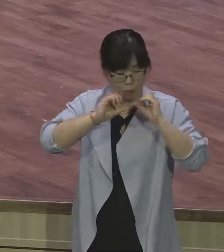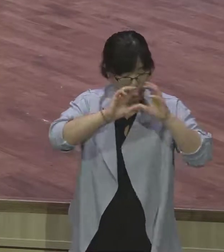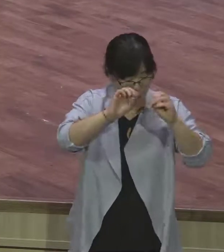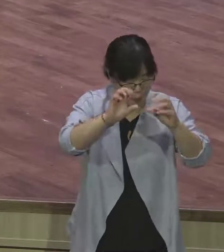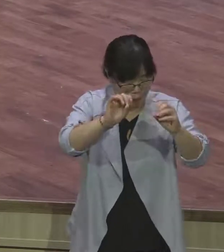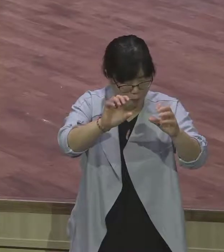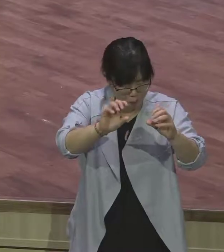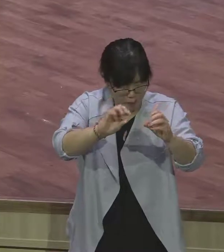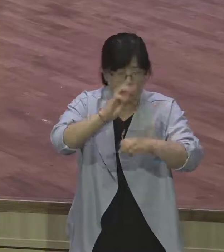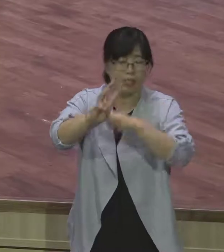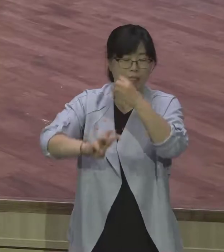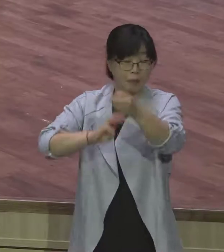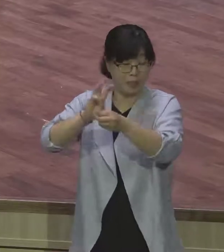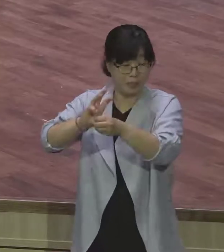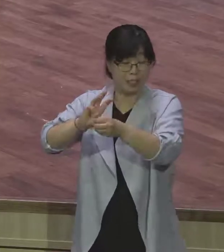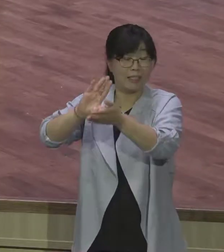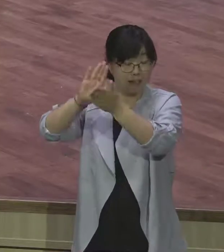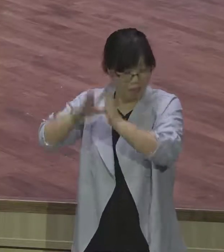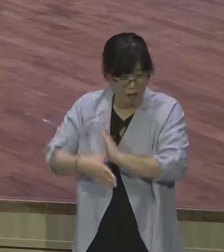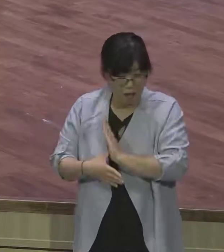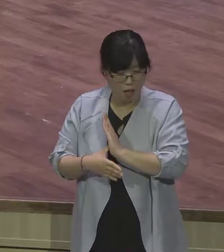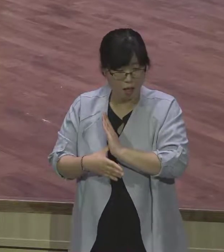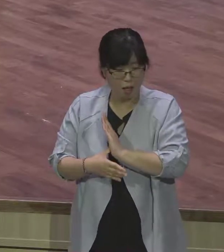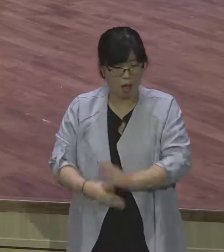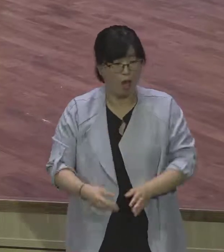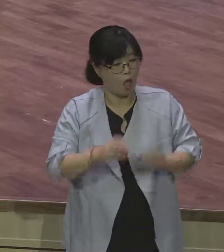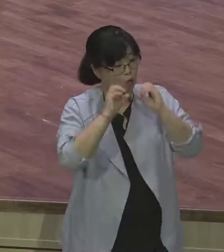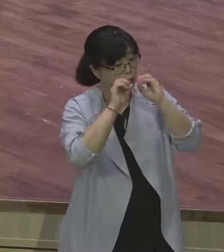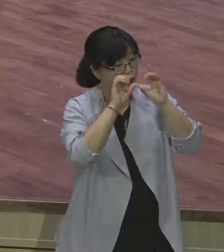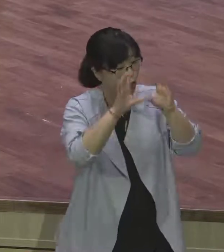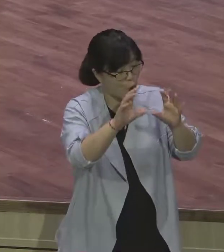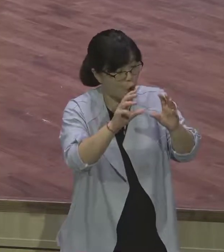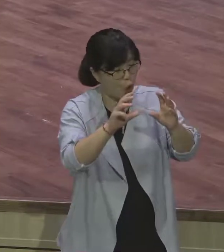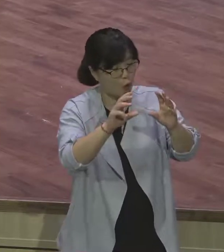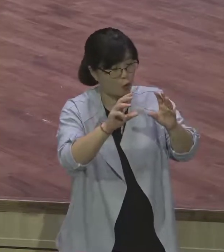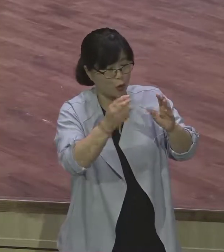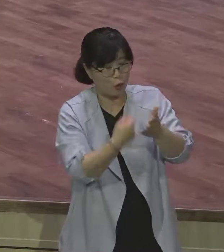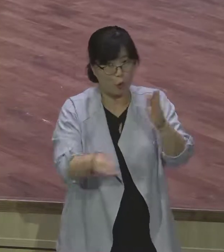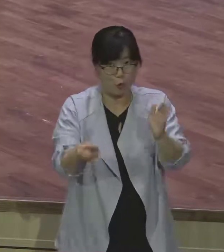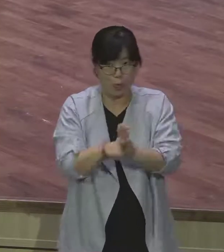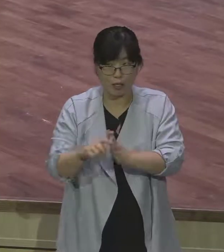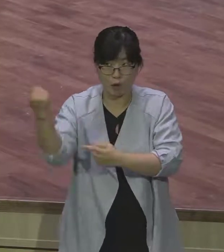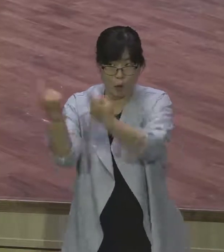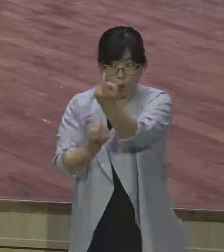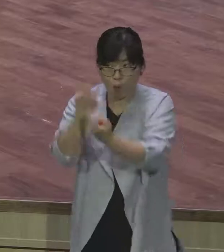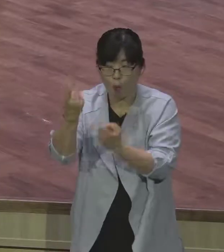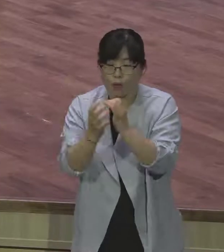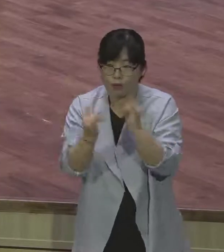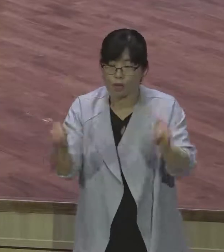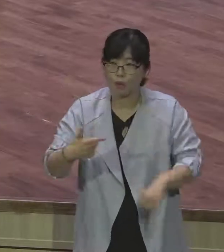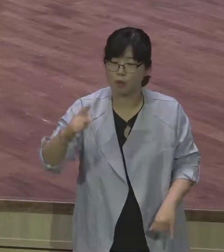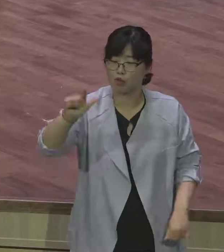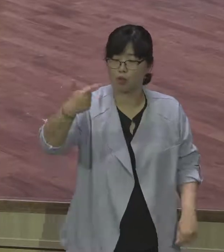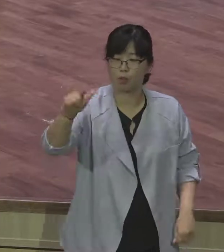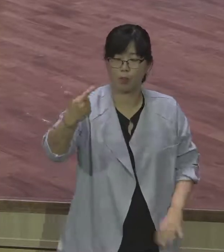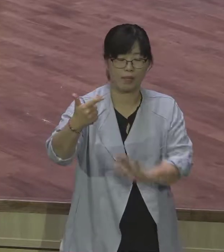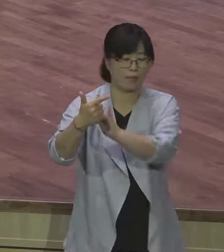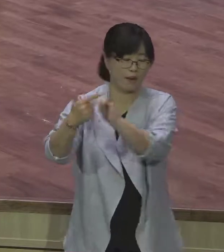이 모택동이요 이 중국을 완전히 통일시켜가지고 공산화를 만든 지 70년 동안